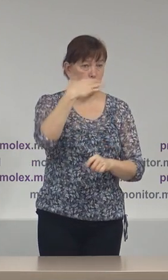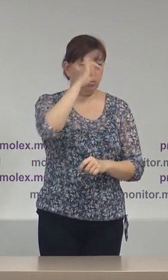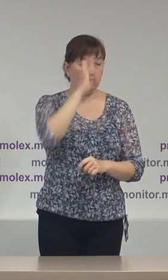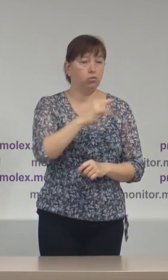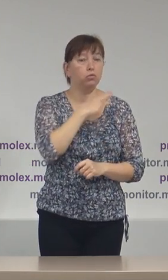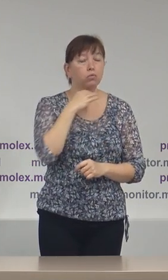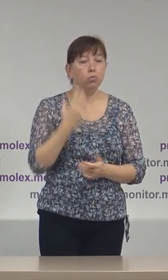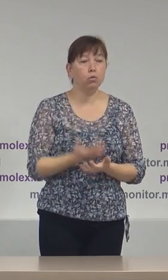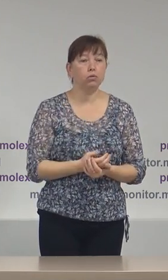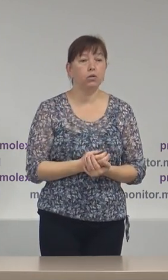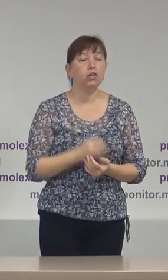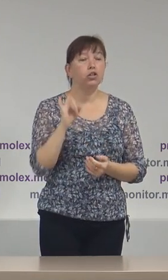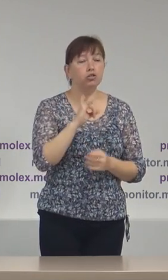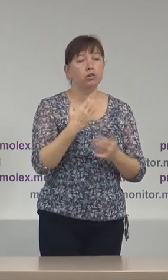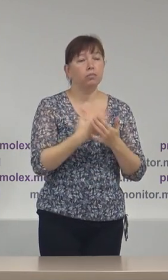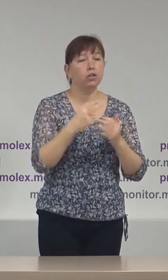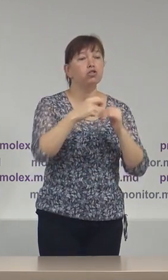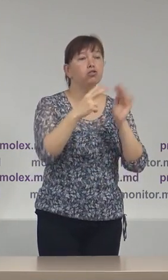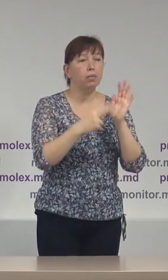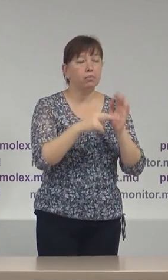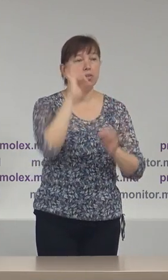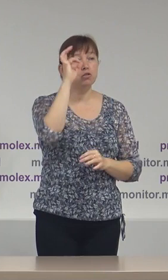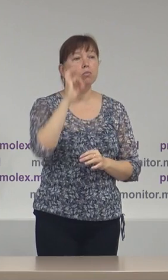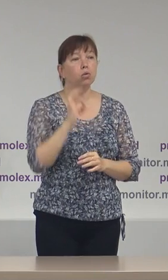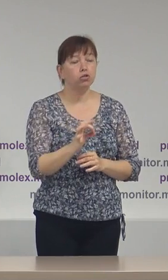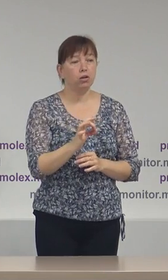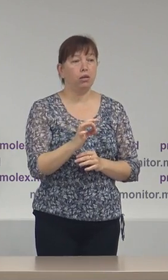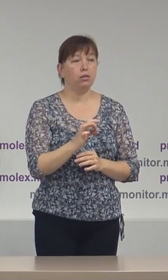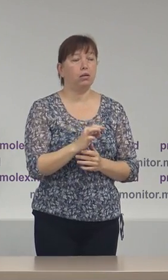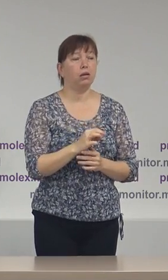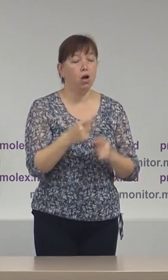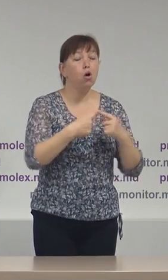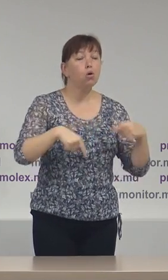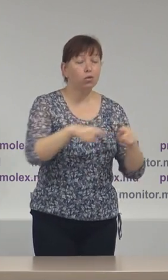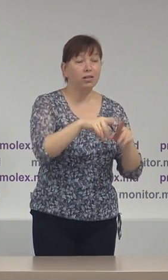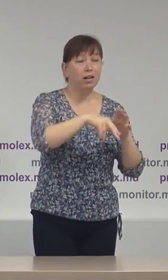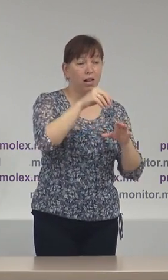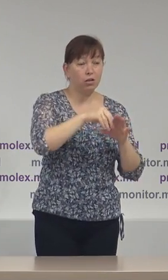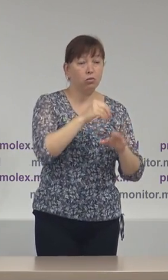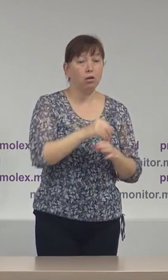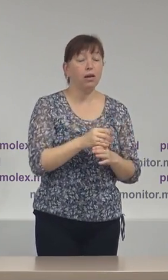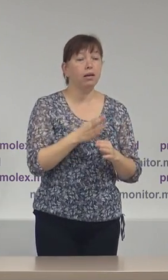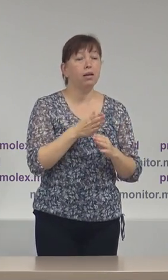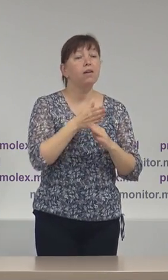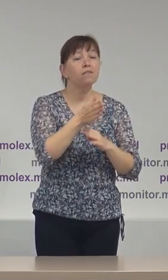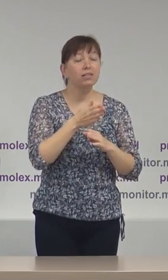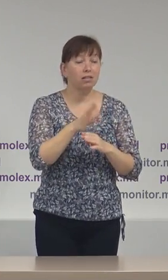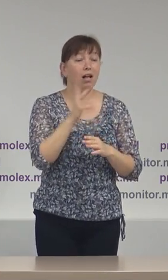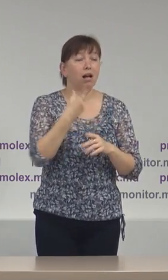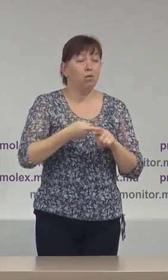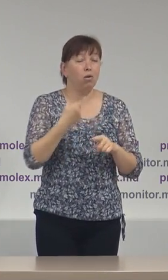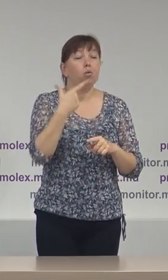în cel puțin 17% din Consiliile Electorale vizitate de către observatori